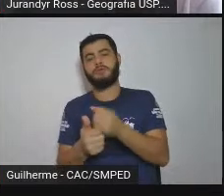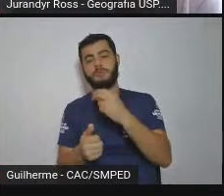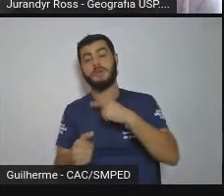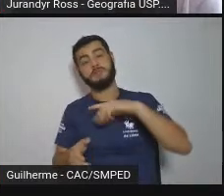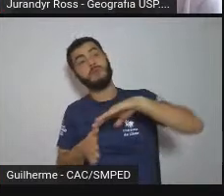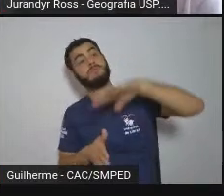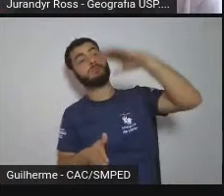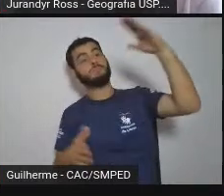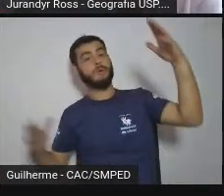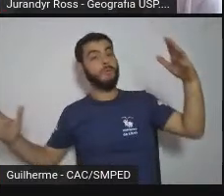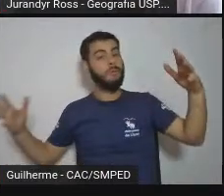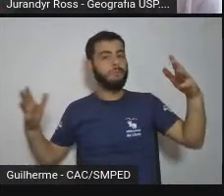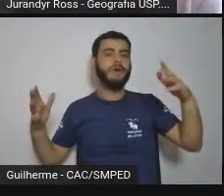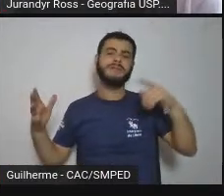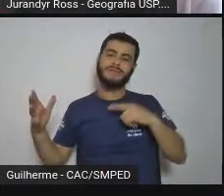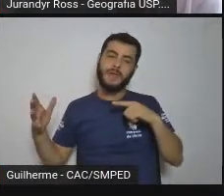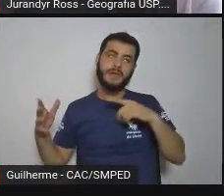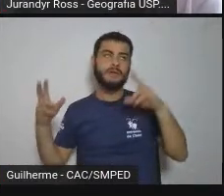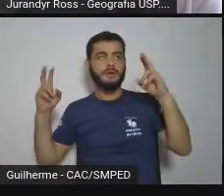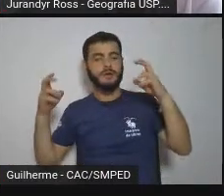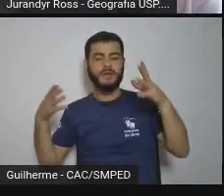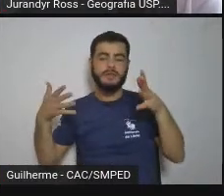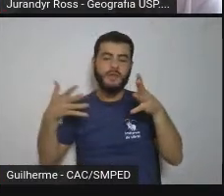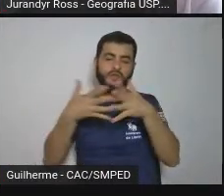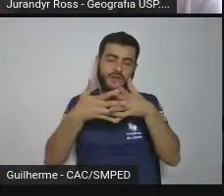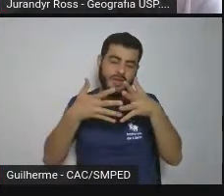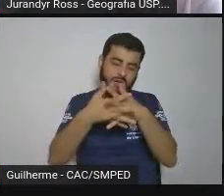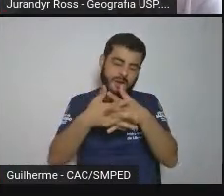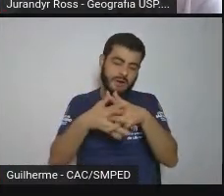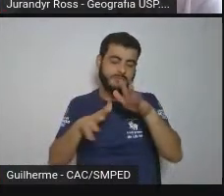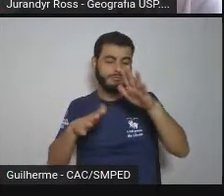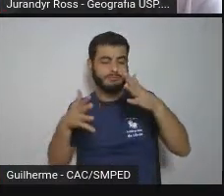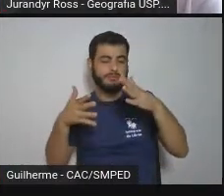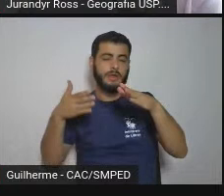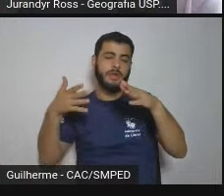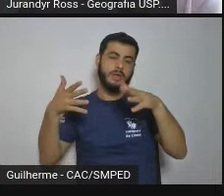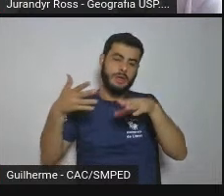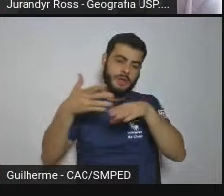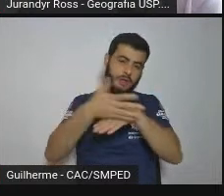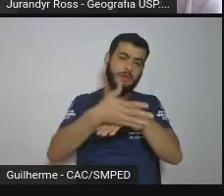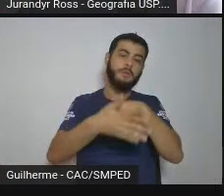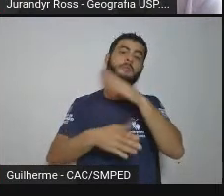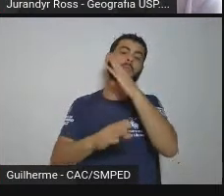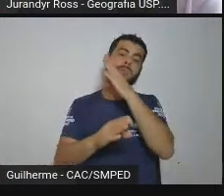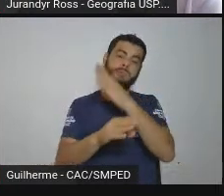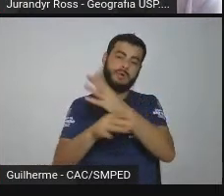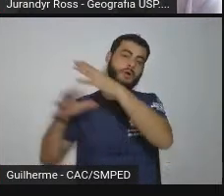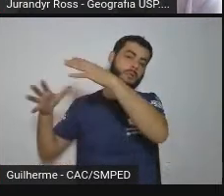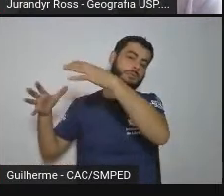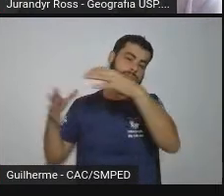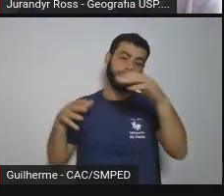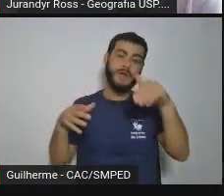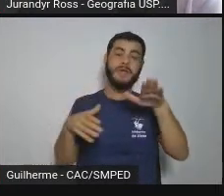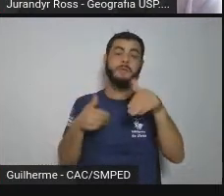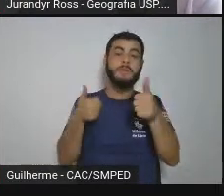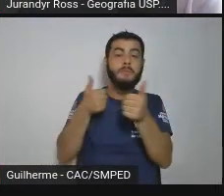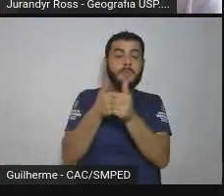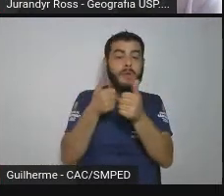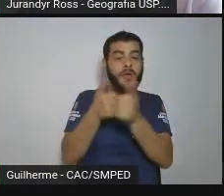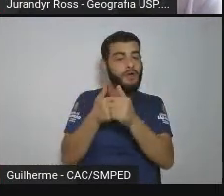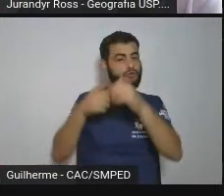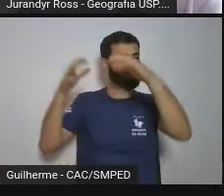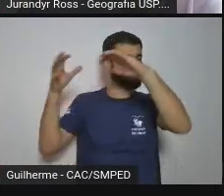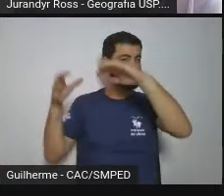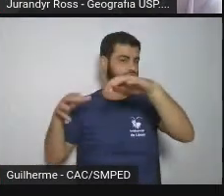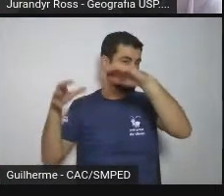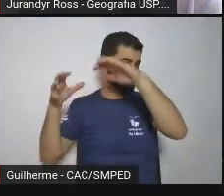massas úmidas que fazem chover muito mais aqui próximo do reverso da Serra do Mar, a Serra do